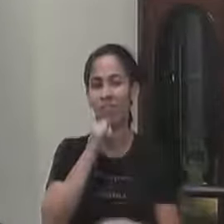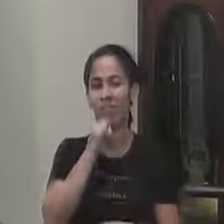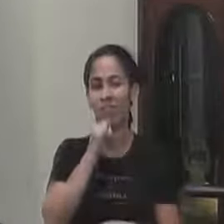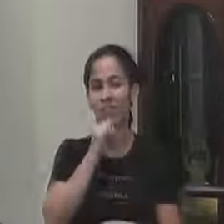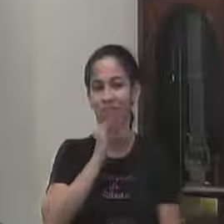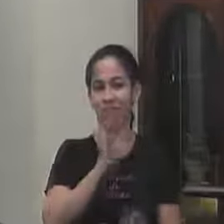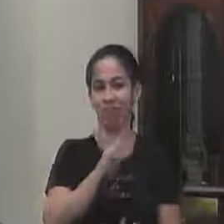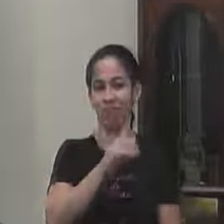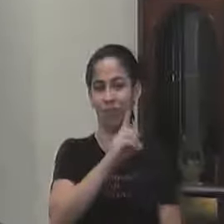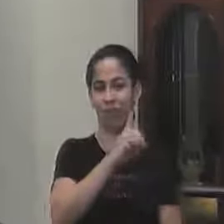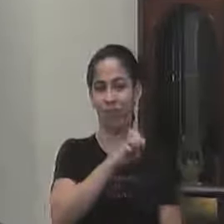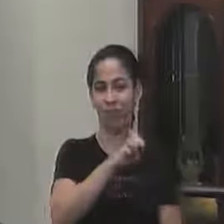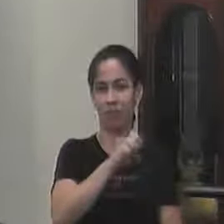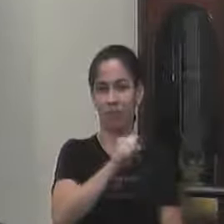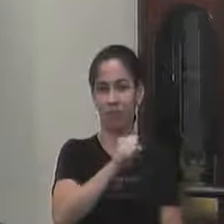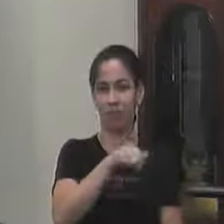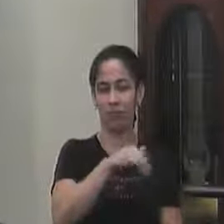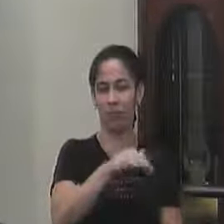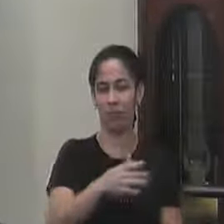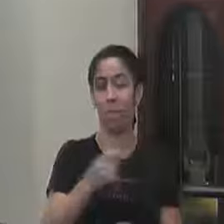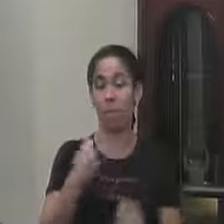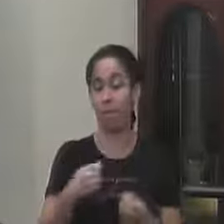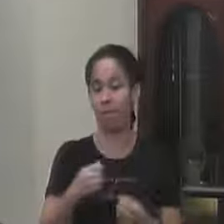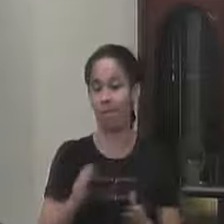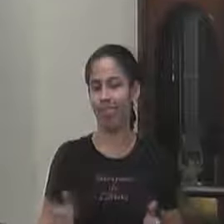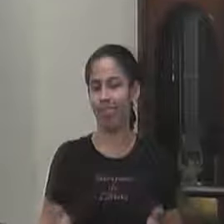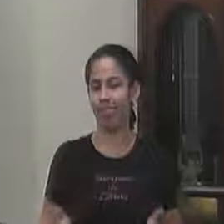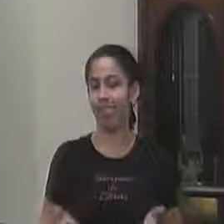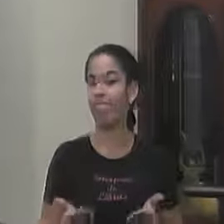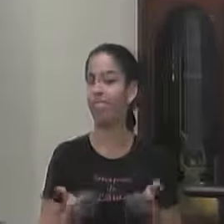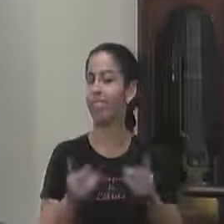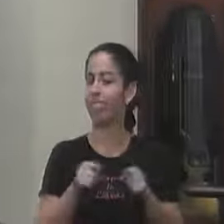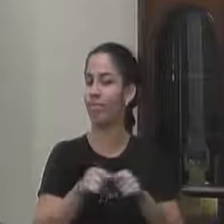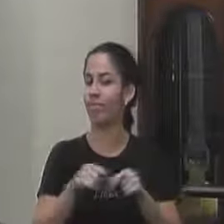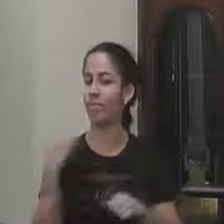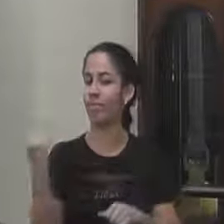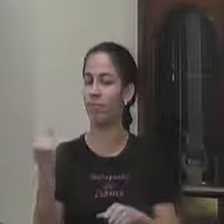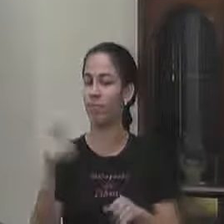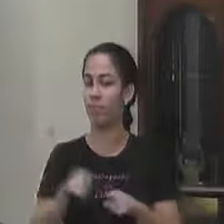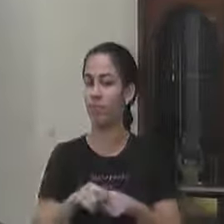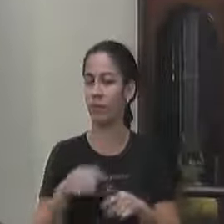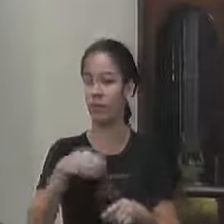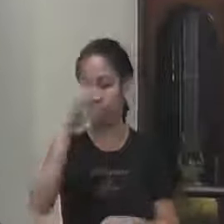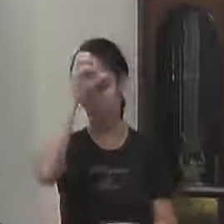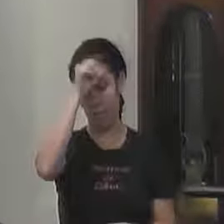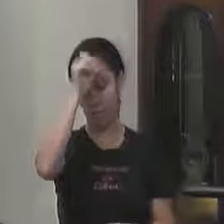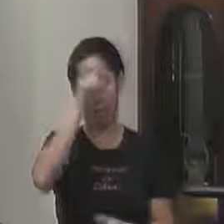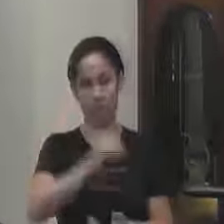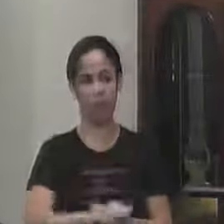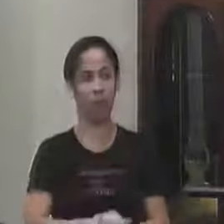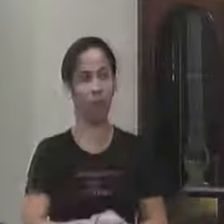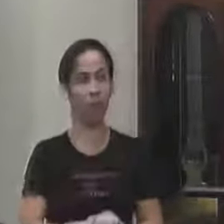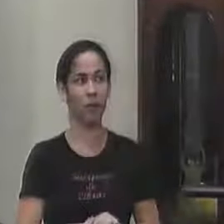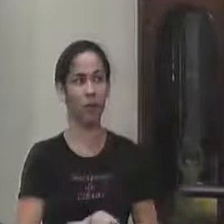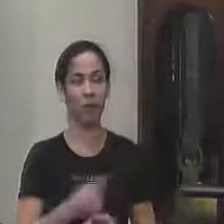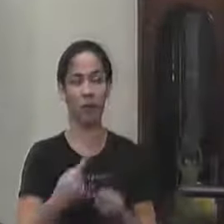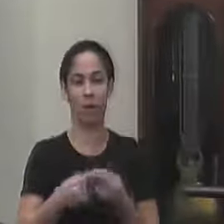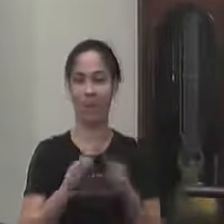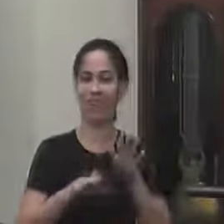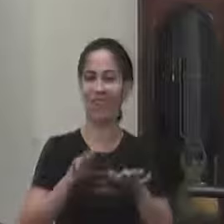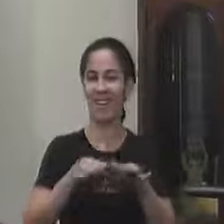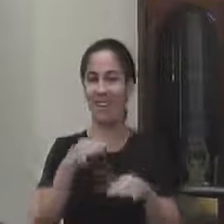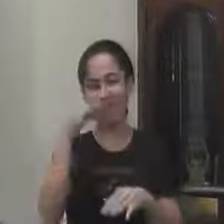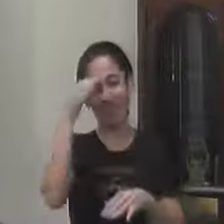pode acontecer a motivação é tudo mas eu aprendi talvez pelos cabelos